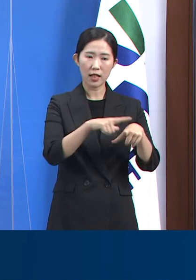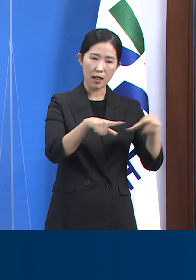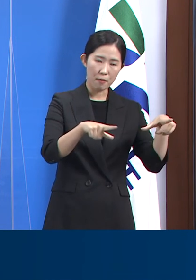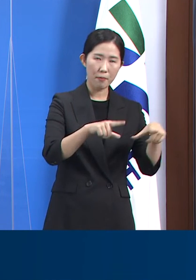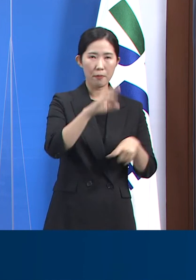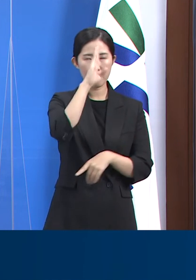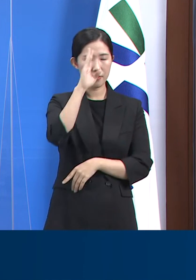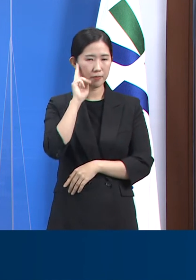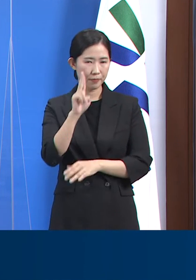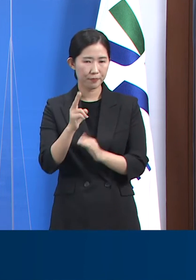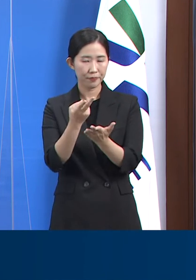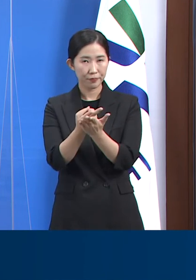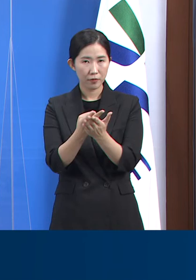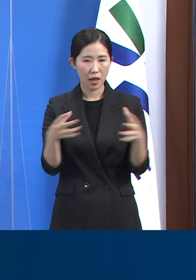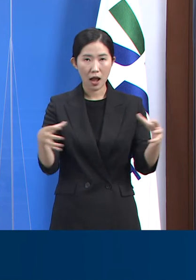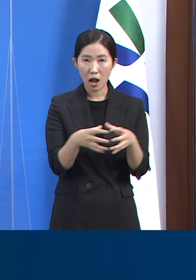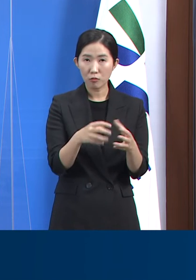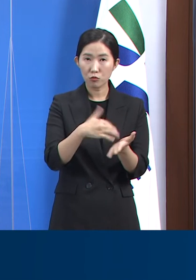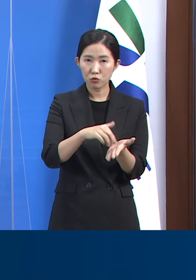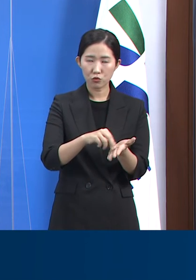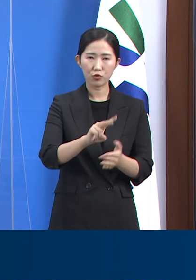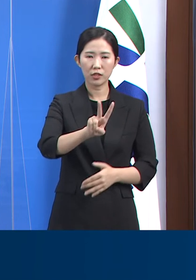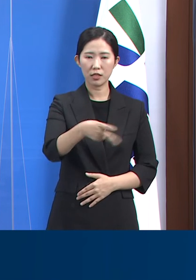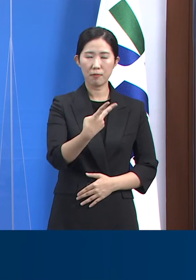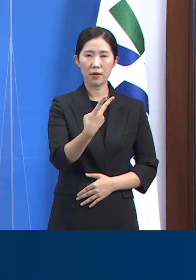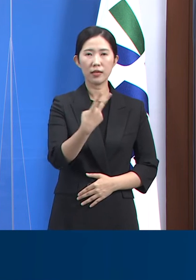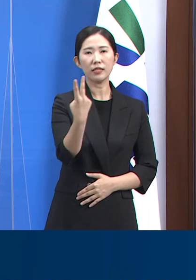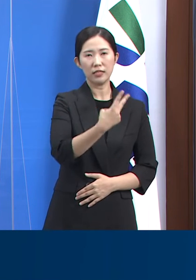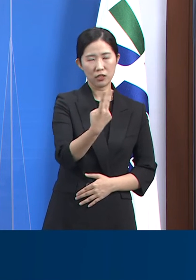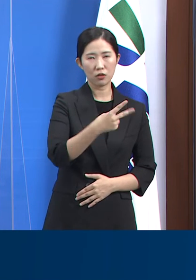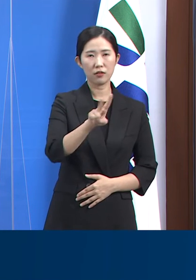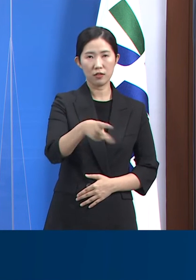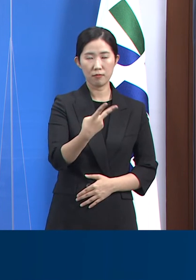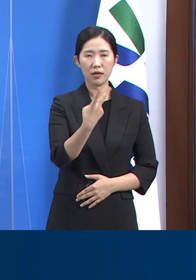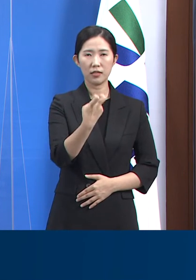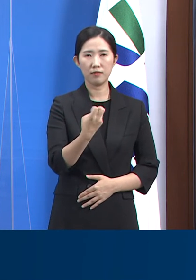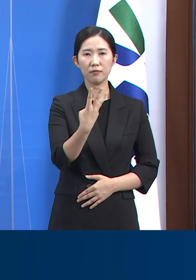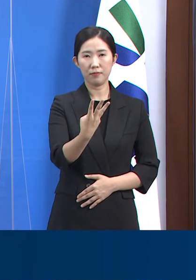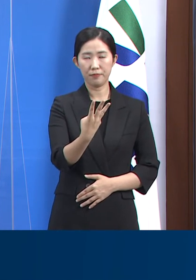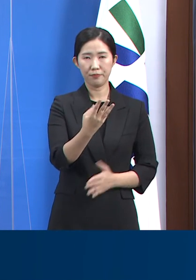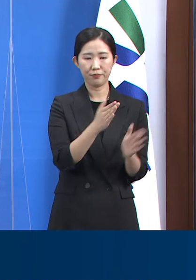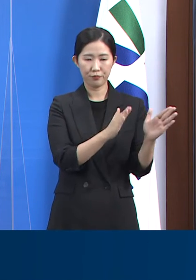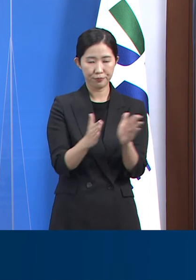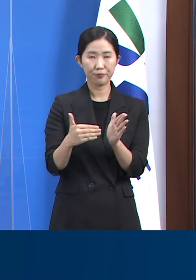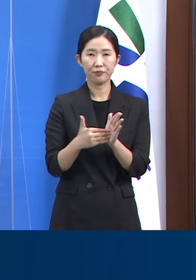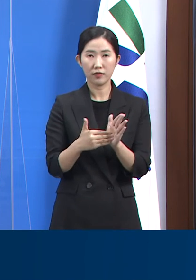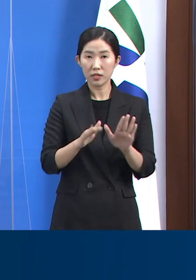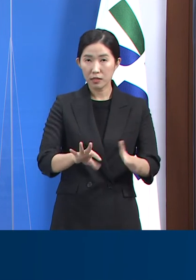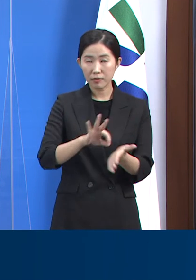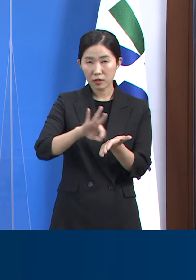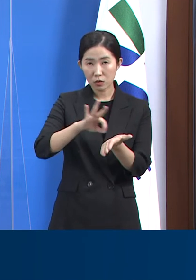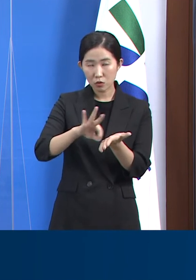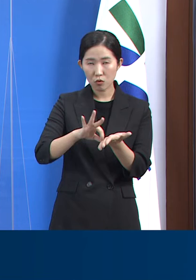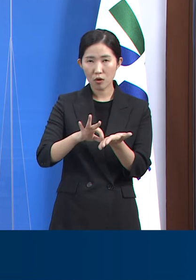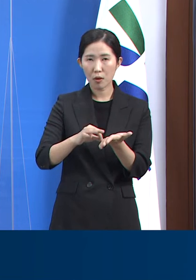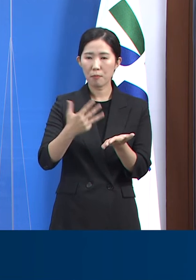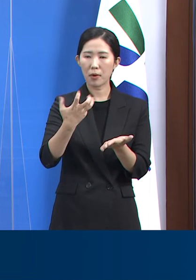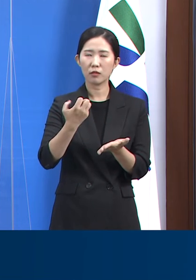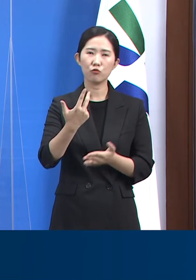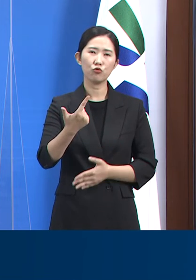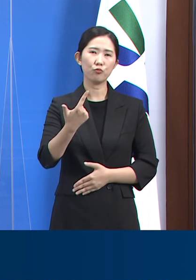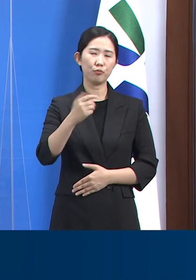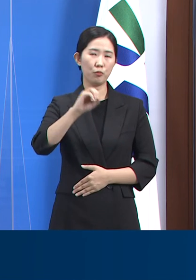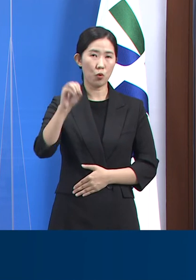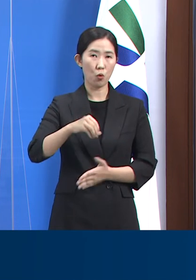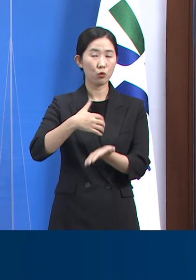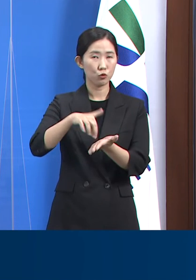병상을 합한 도내 의료기관 확보 병상은 총 2,223개입니다. 현재 병상 가동률은 86%로